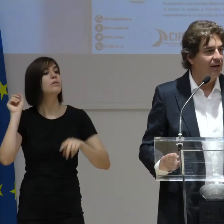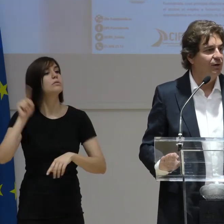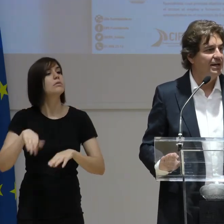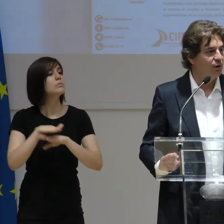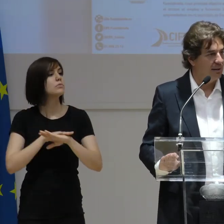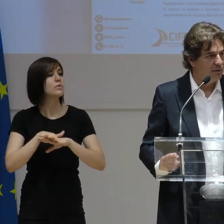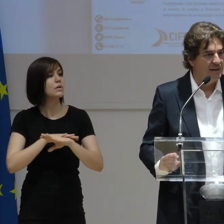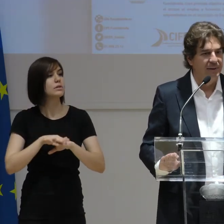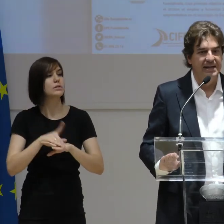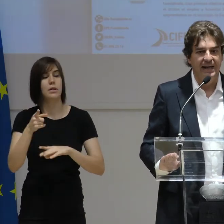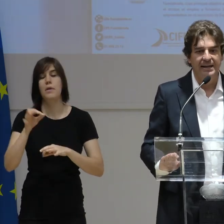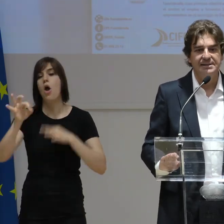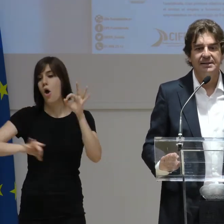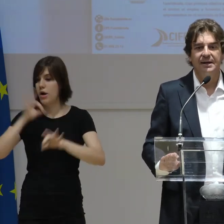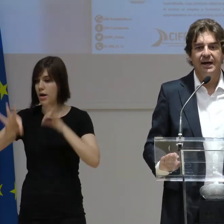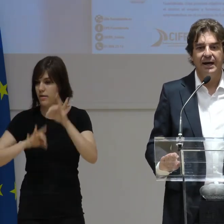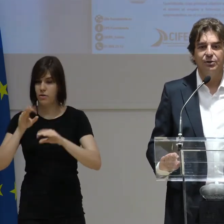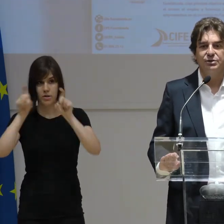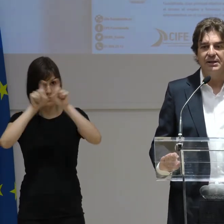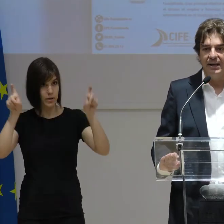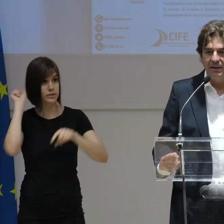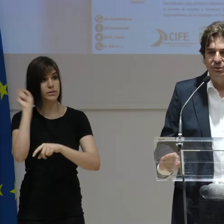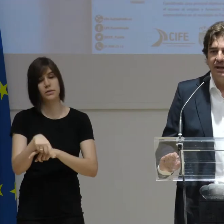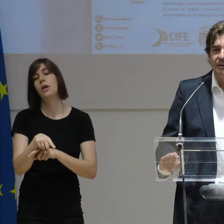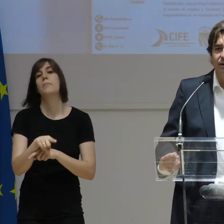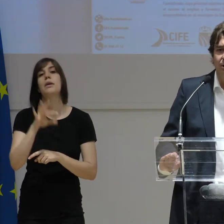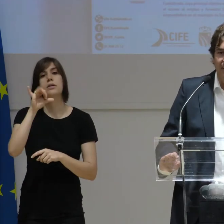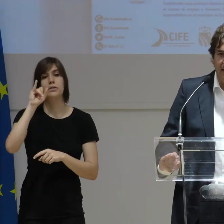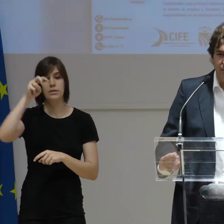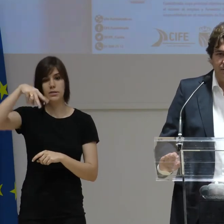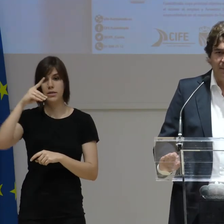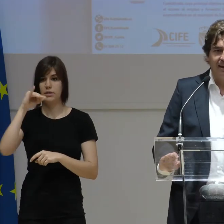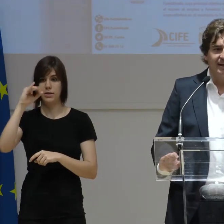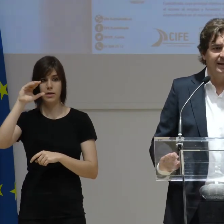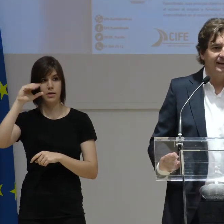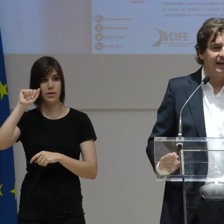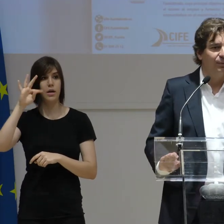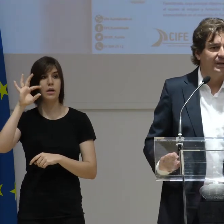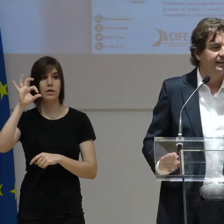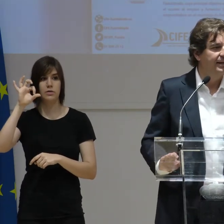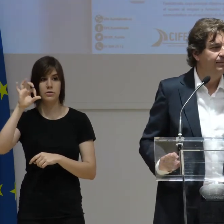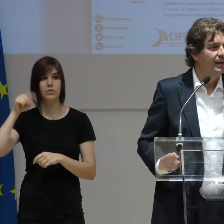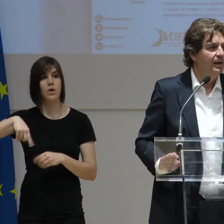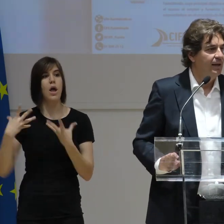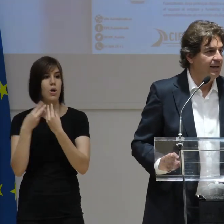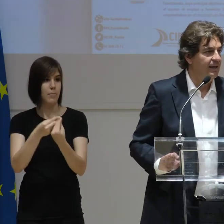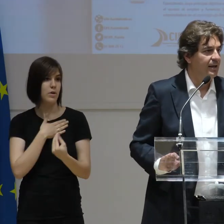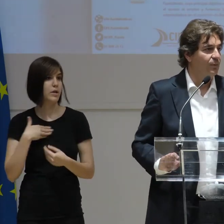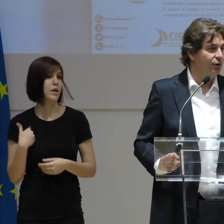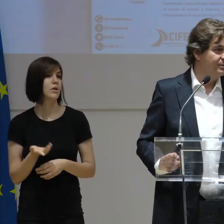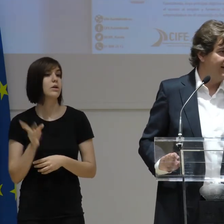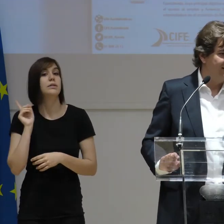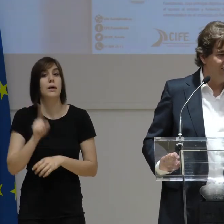fundamentalmente a las organizaciones empresariales, a los sindicatos que habéis querido acompañarnos en este día tan importante y,